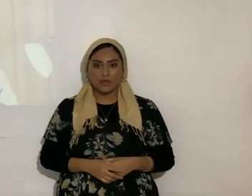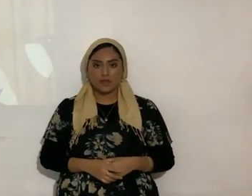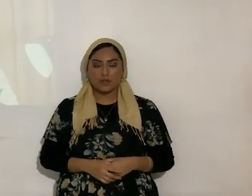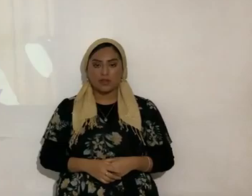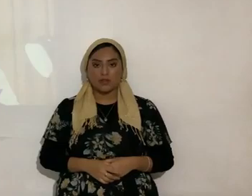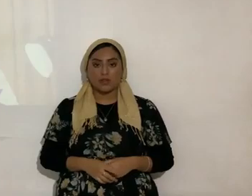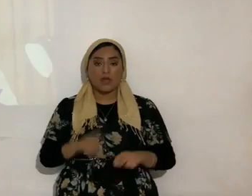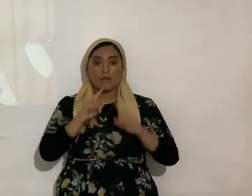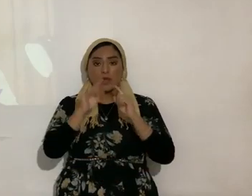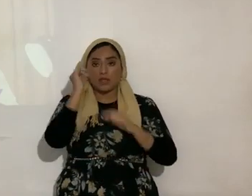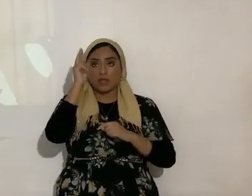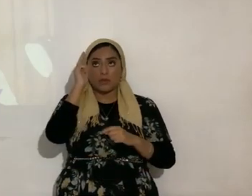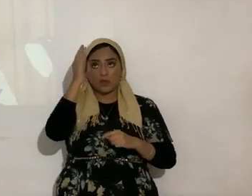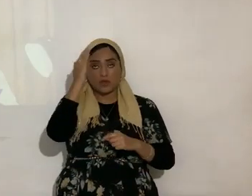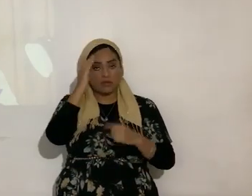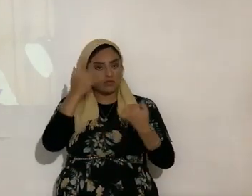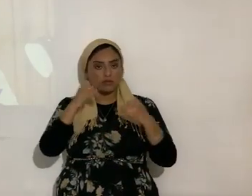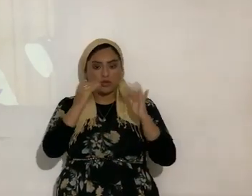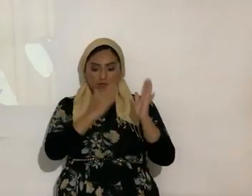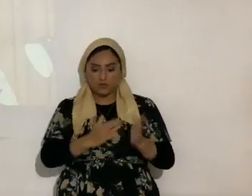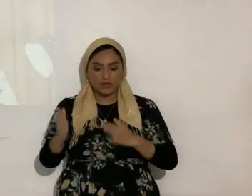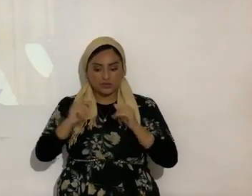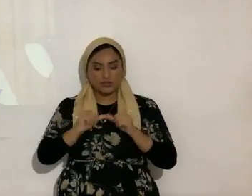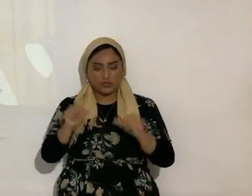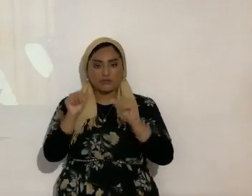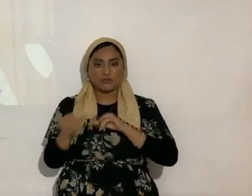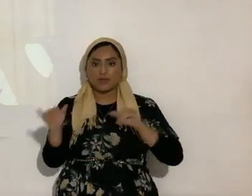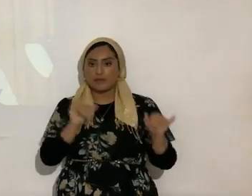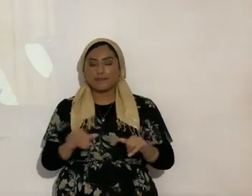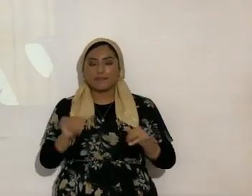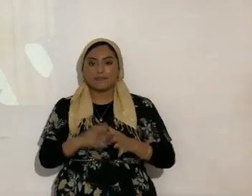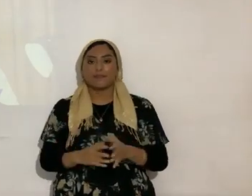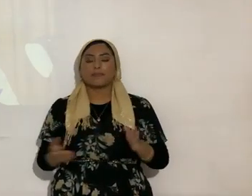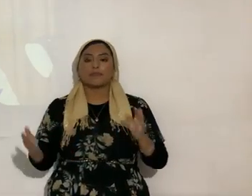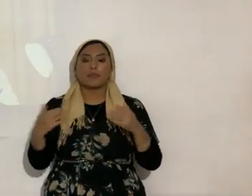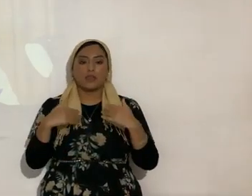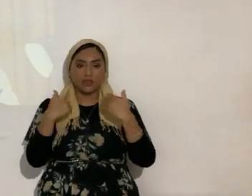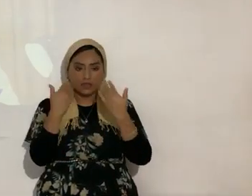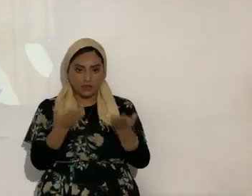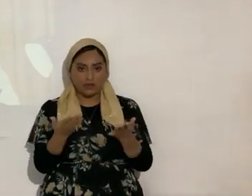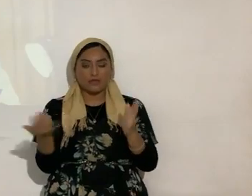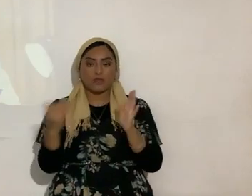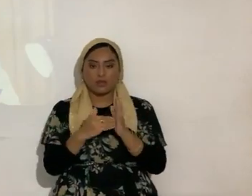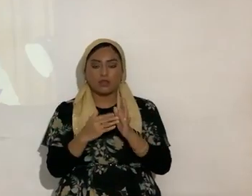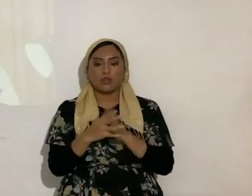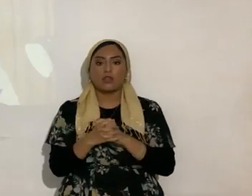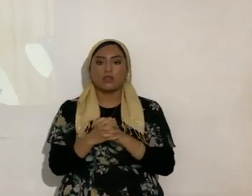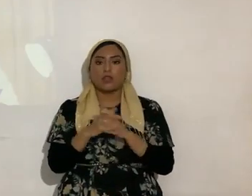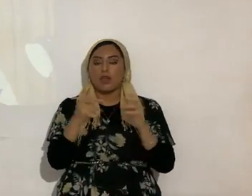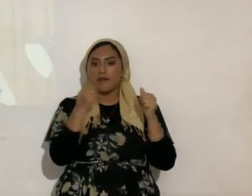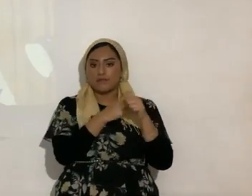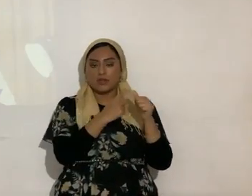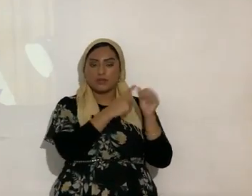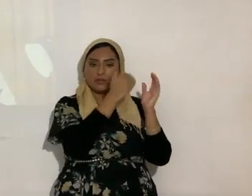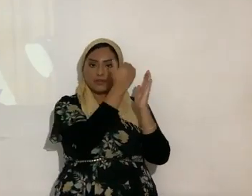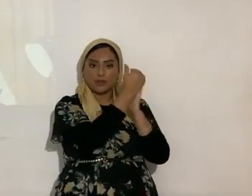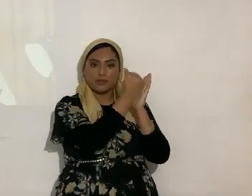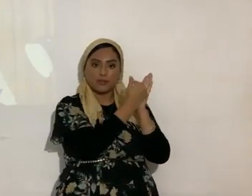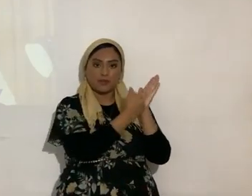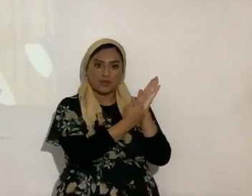planes del Todopoderoso. Entonces, a ver, voy a dar una repasada de los primeros puntos, porque vamos a llegar